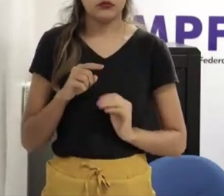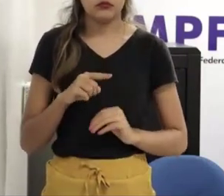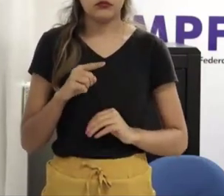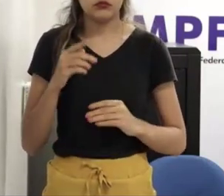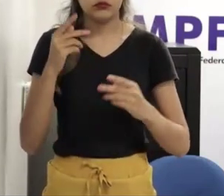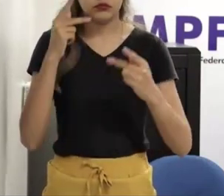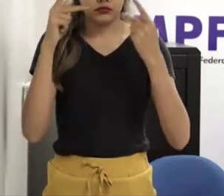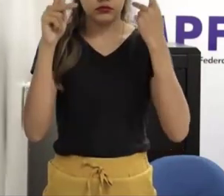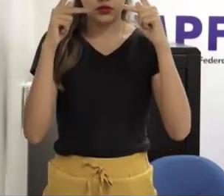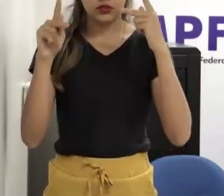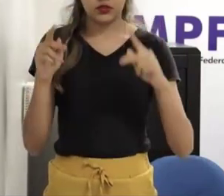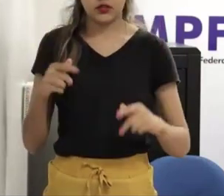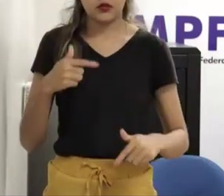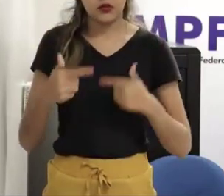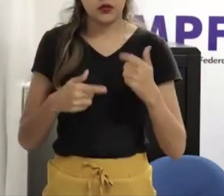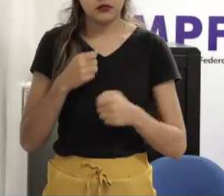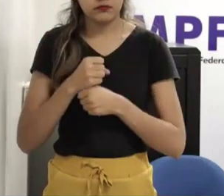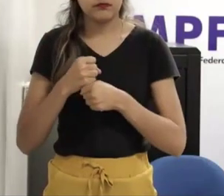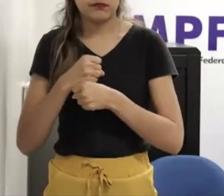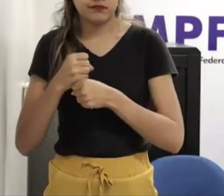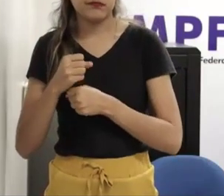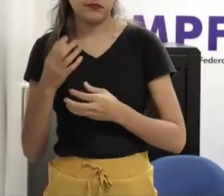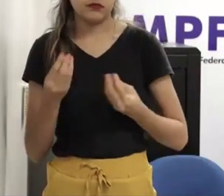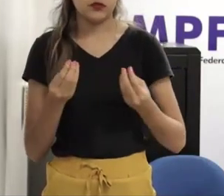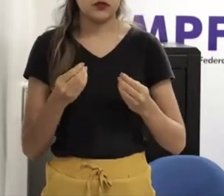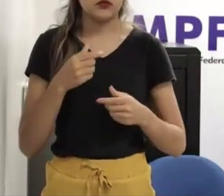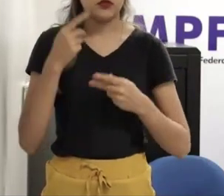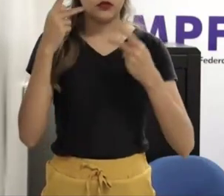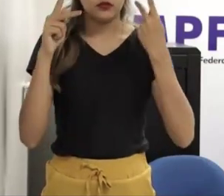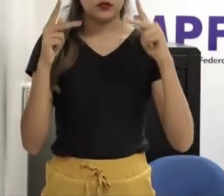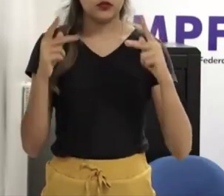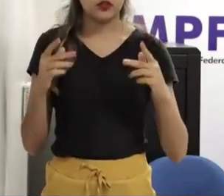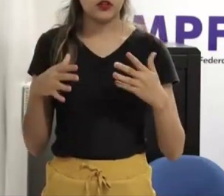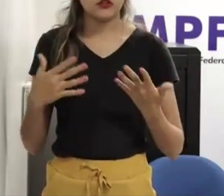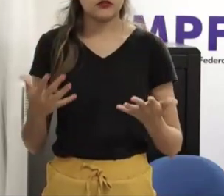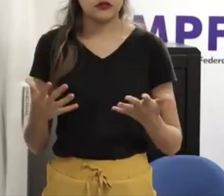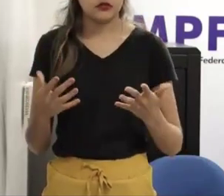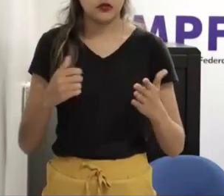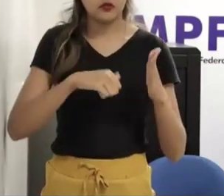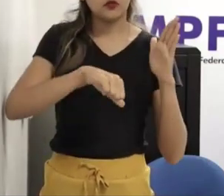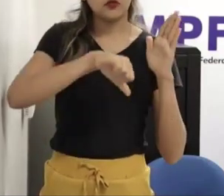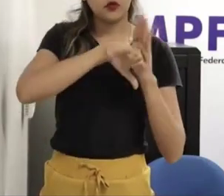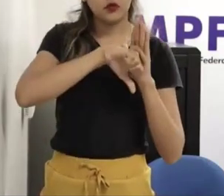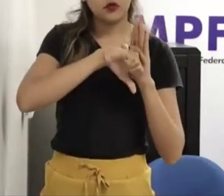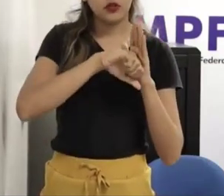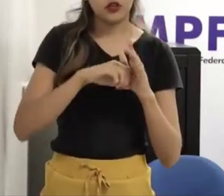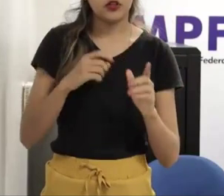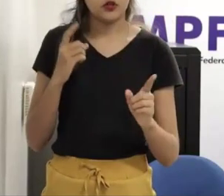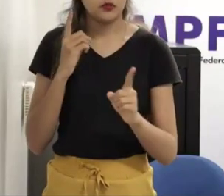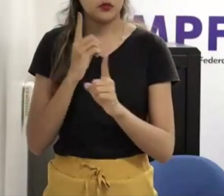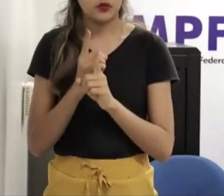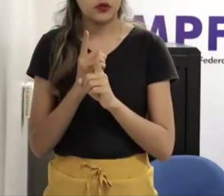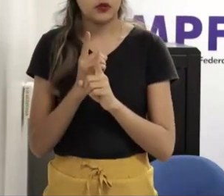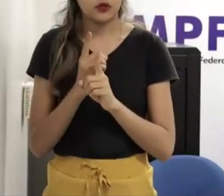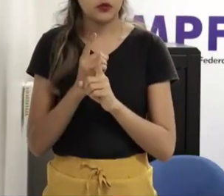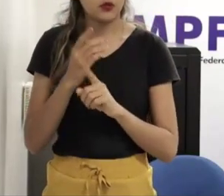com essa questão dos crimes sexuais já que os virtuais nunca lhe chegaram por todas as razões que já foram expostas mas em relação